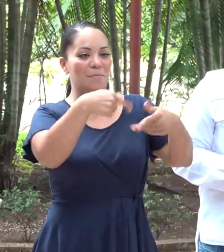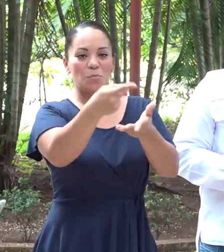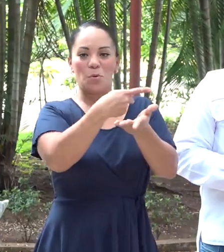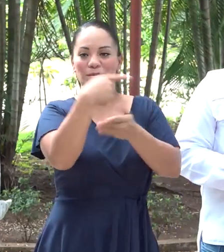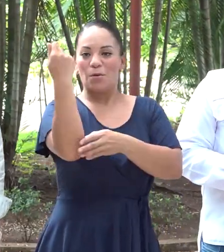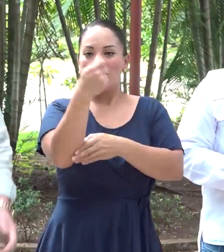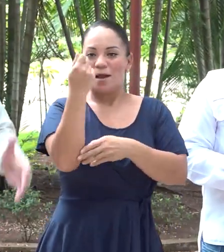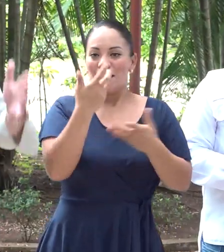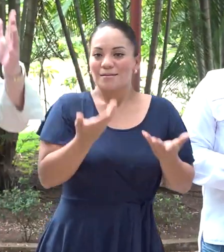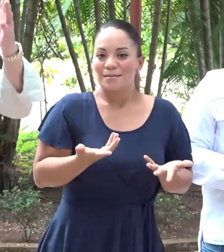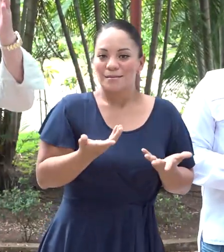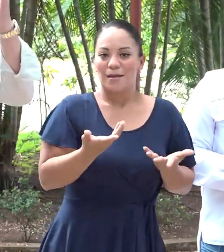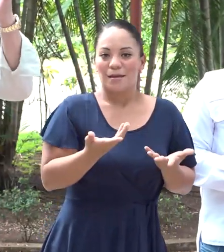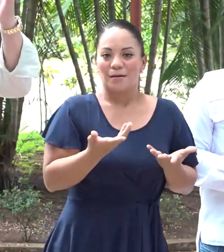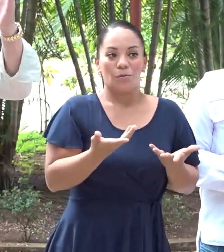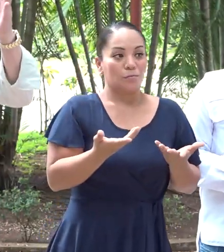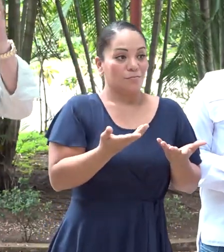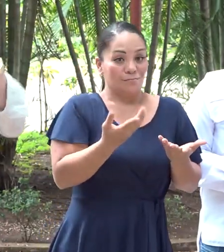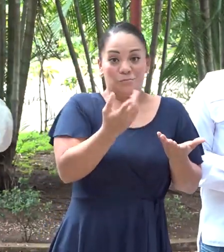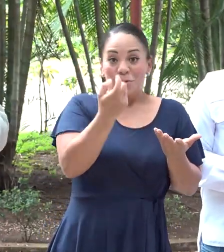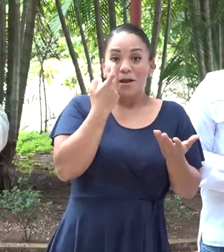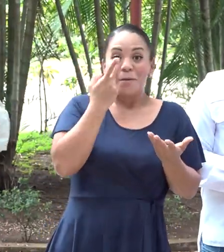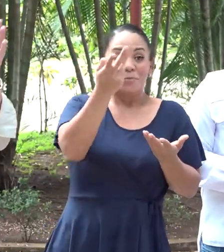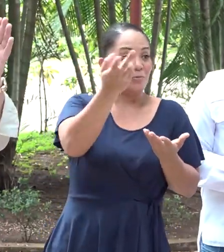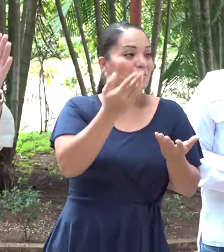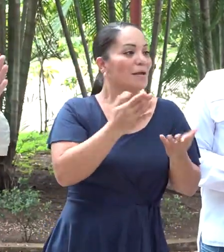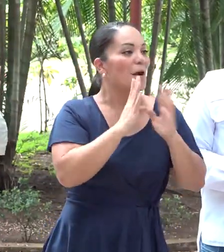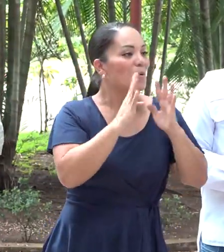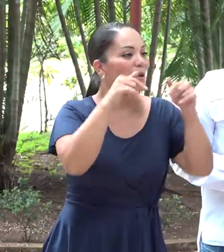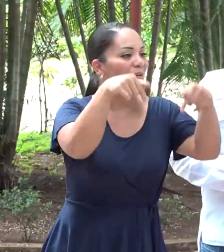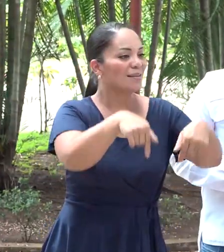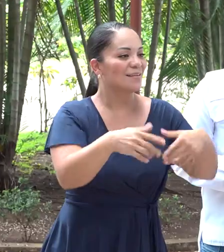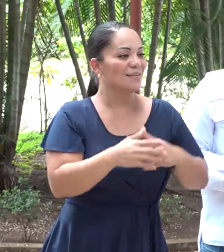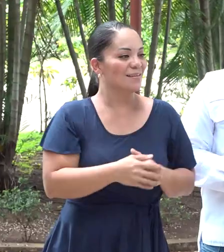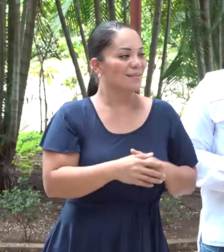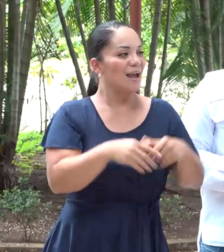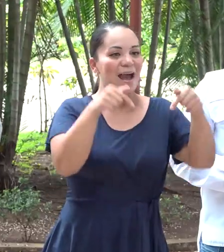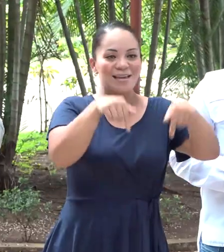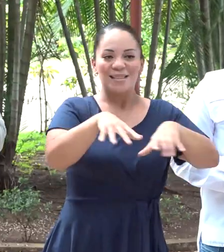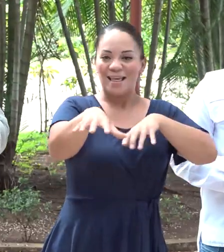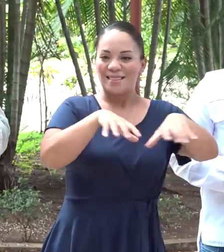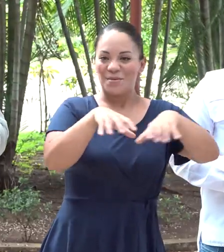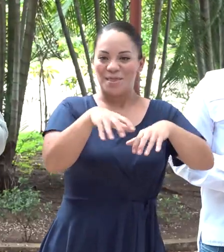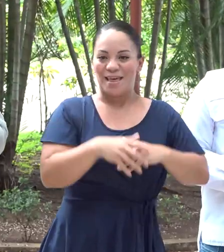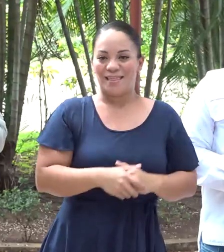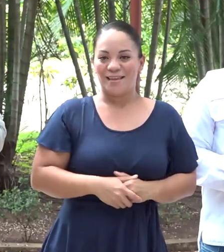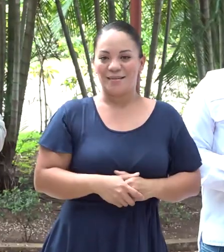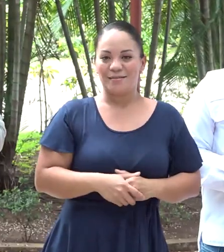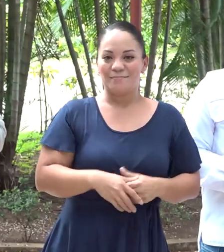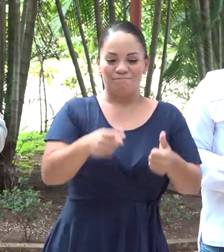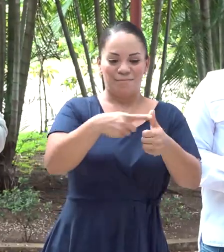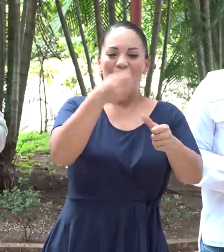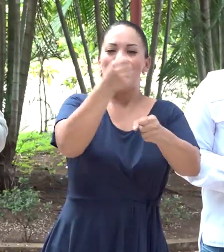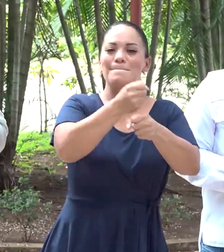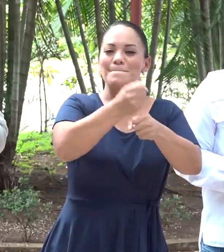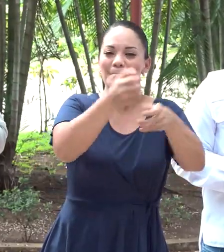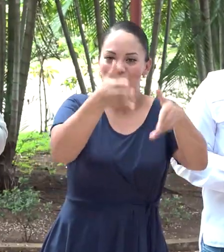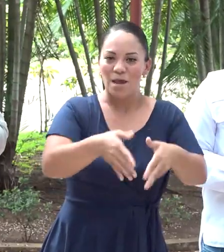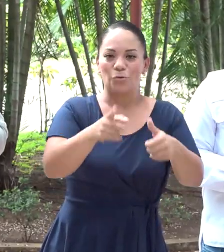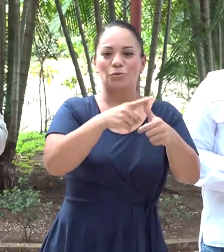provincia de Guanacaste? Lo que acabamos de hablar aquí en este evento. Empleos,